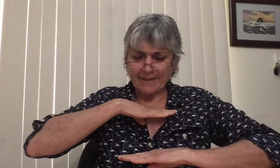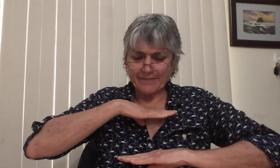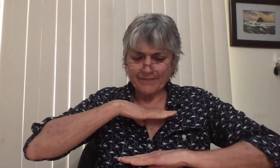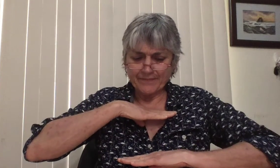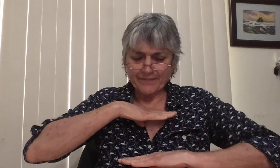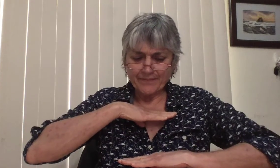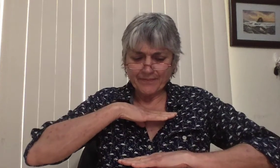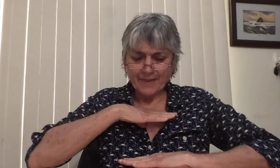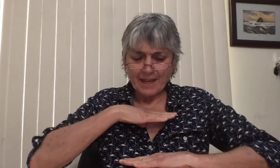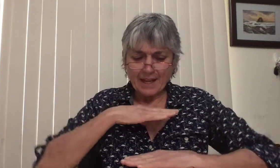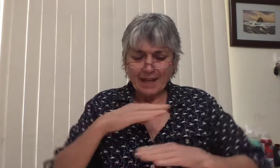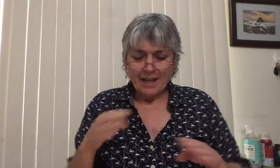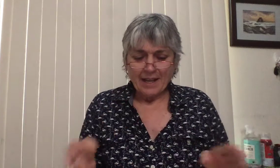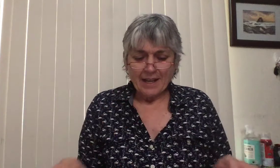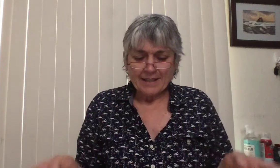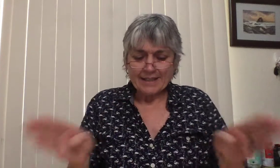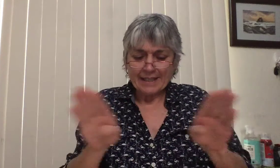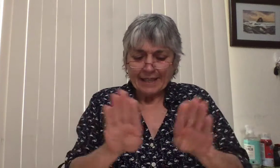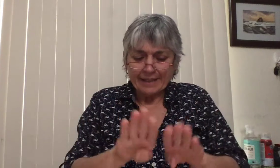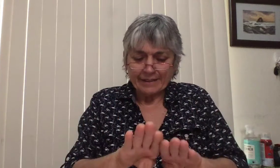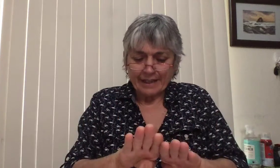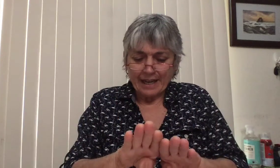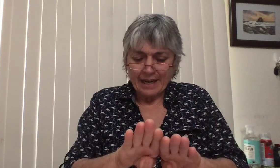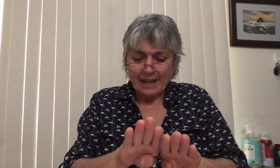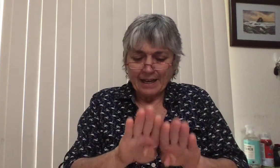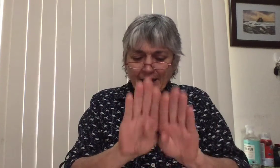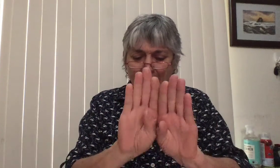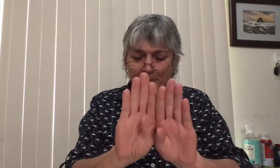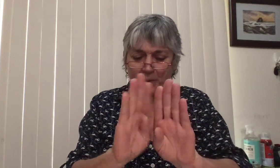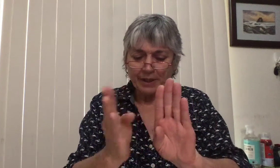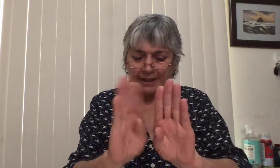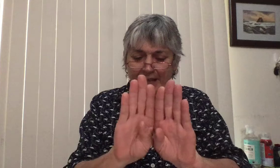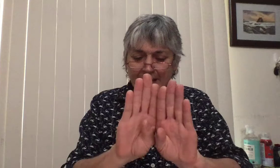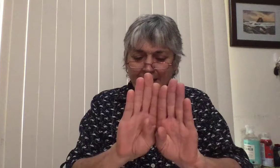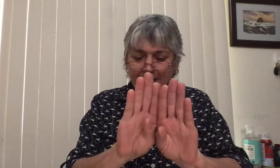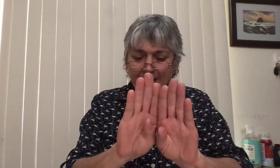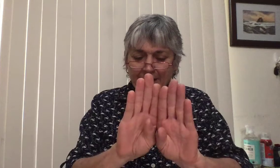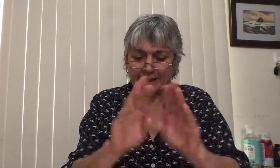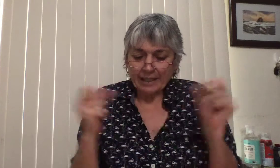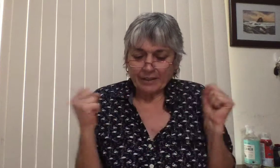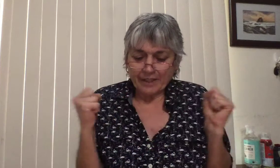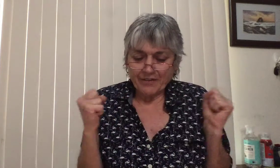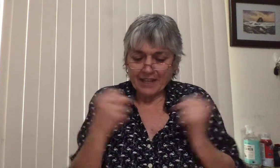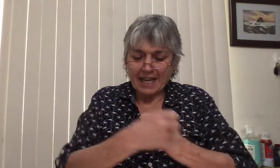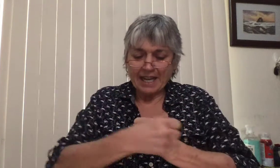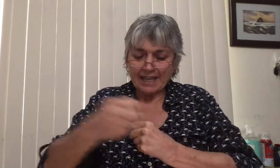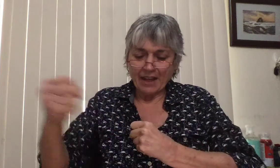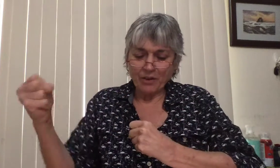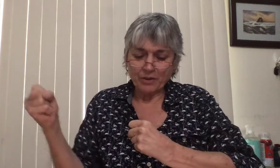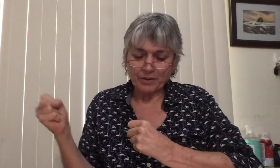Ahora, cierra la puerta del refrigerador.